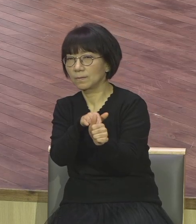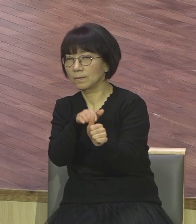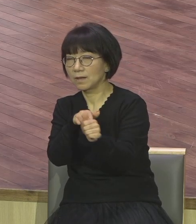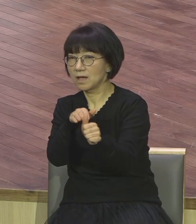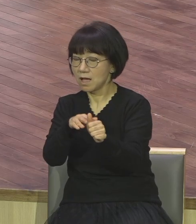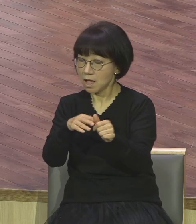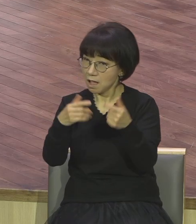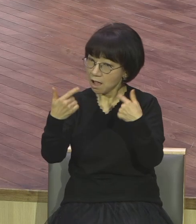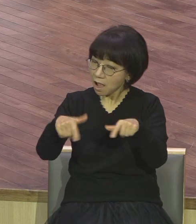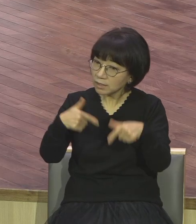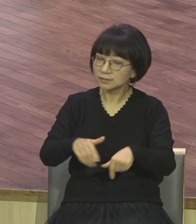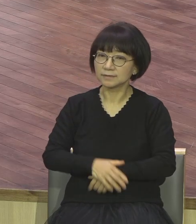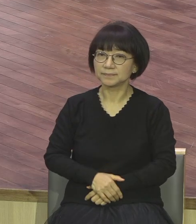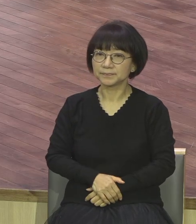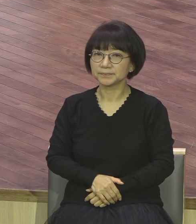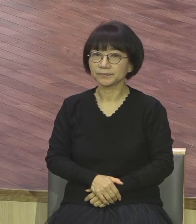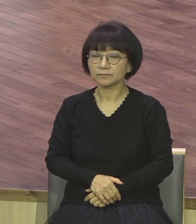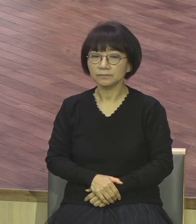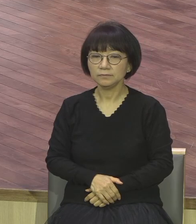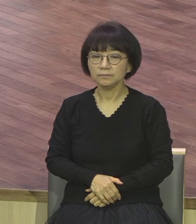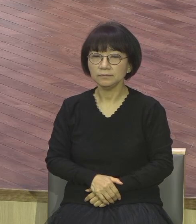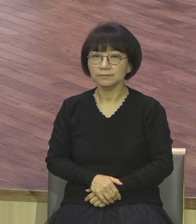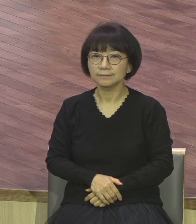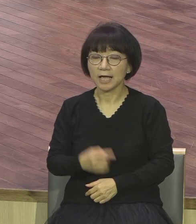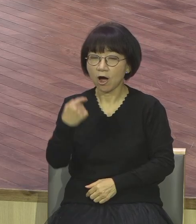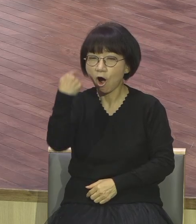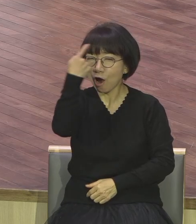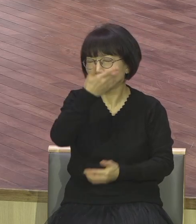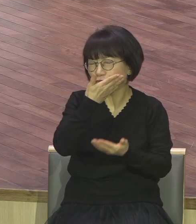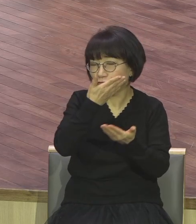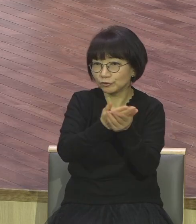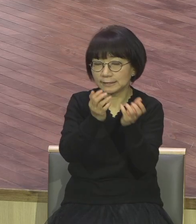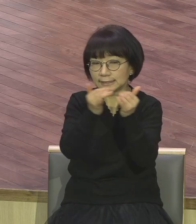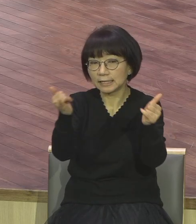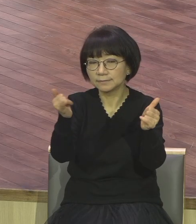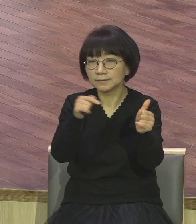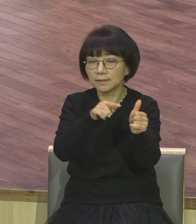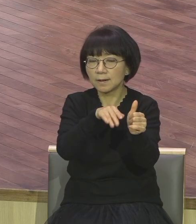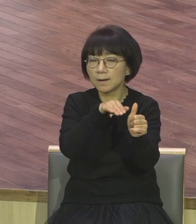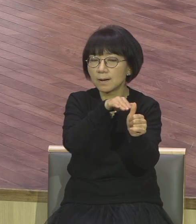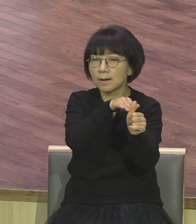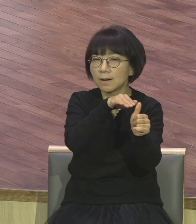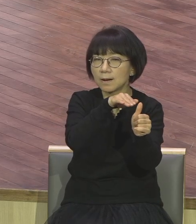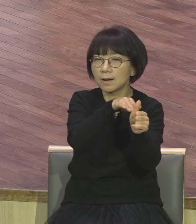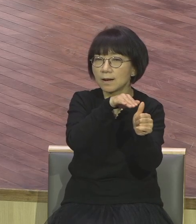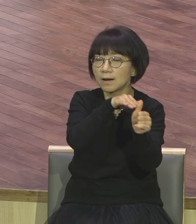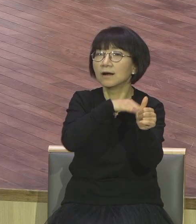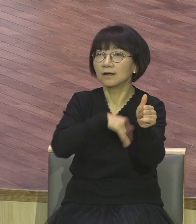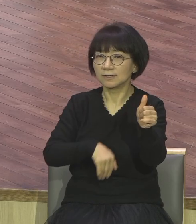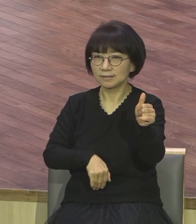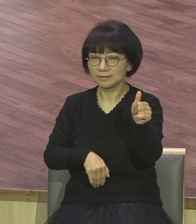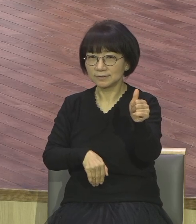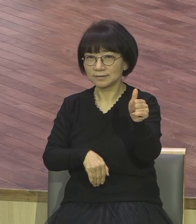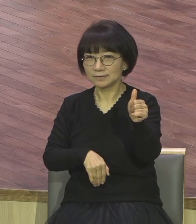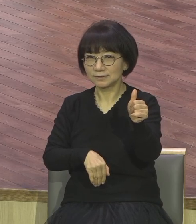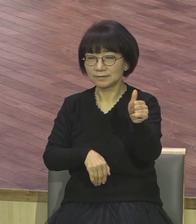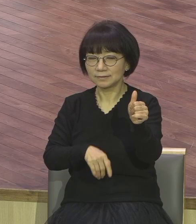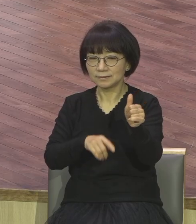그것도 중요한 사람들에게 그럽니다 뭐 아무것도 안 하는 사람들 왜 건드려요 아무것도 안 하는 사람은 안 건드립니다 교회에 아무 직분도 없고